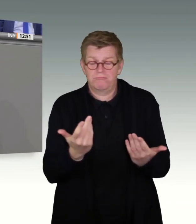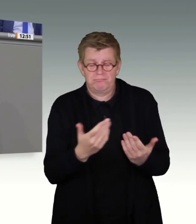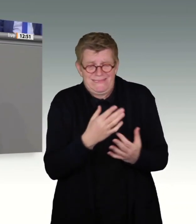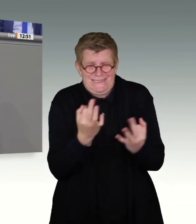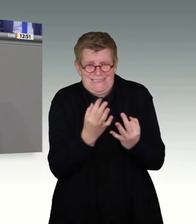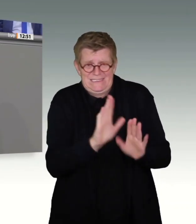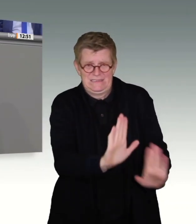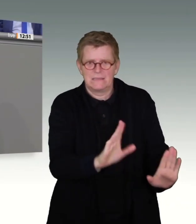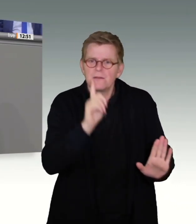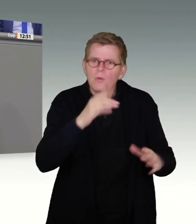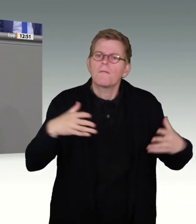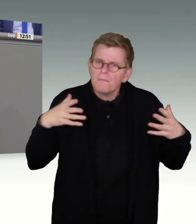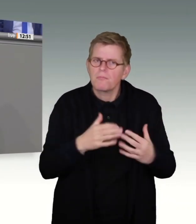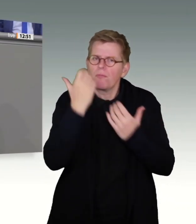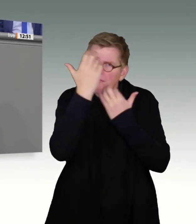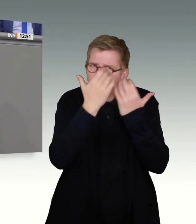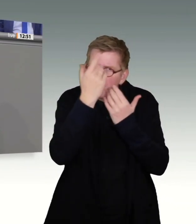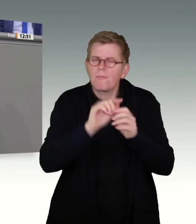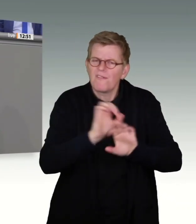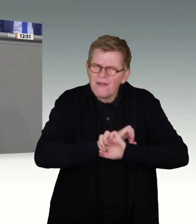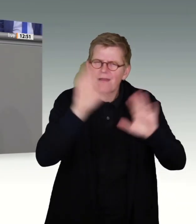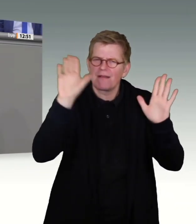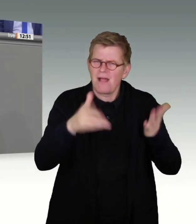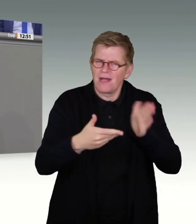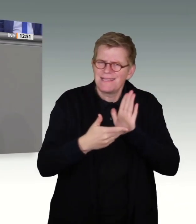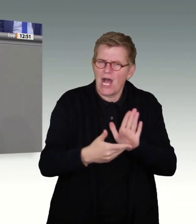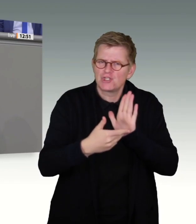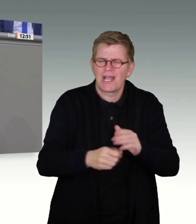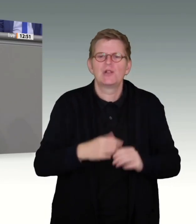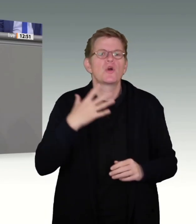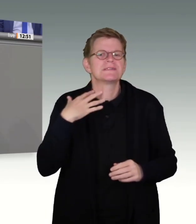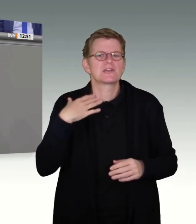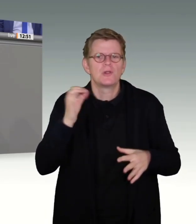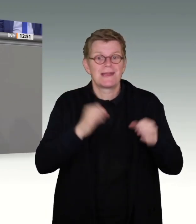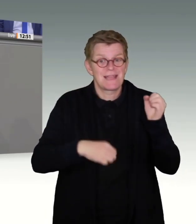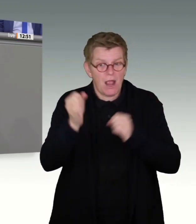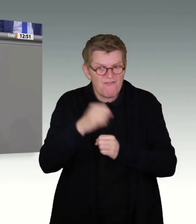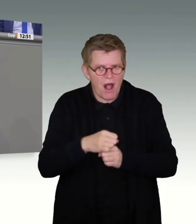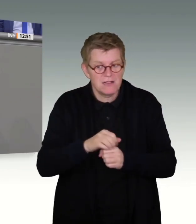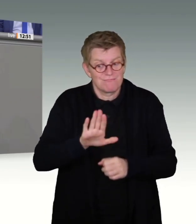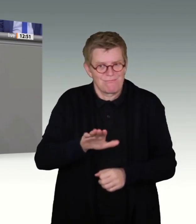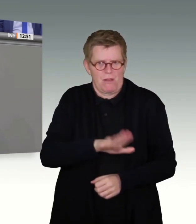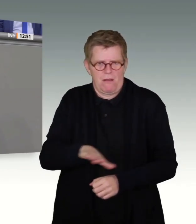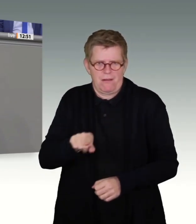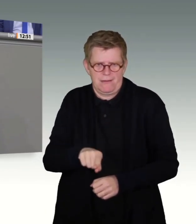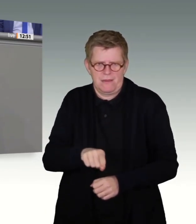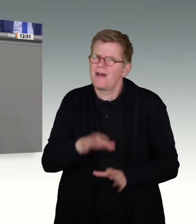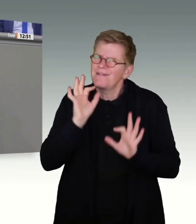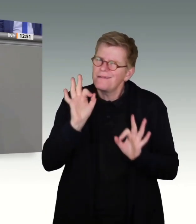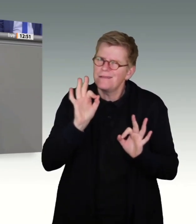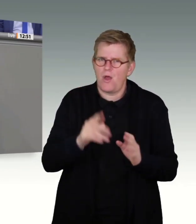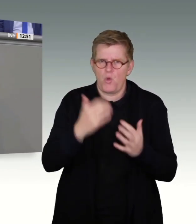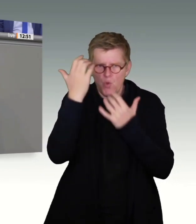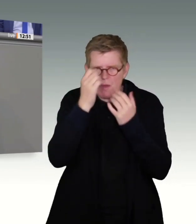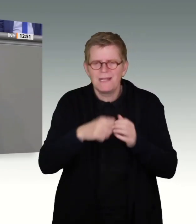haben wir uns gemeinsam sehr klar und gerade mit Blick auf die Darstellung sexualisierter Gewalt an Kindern für tatsächlich effektive